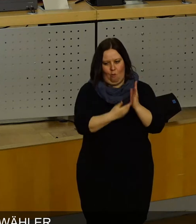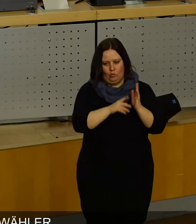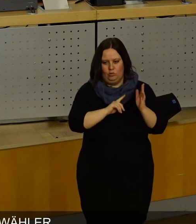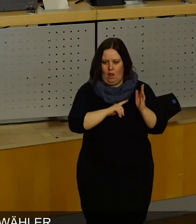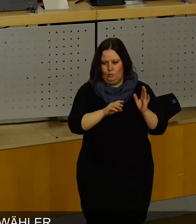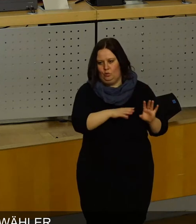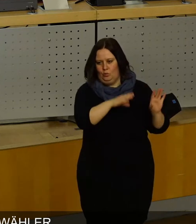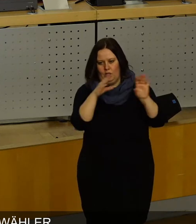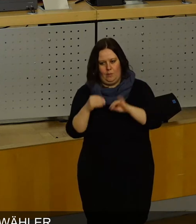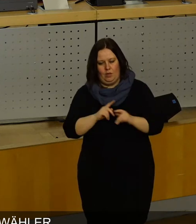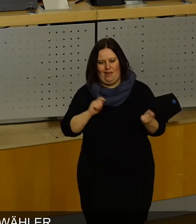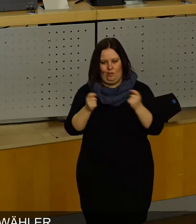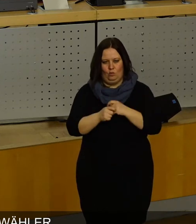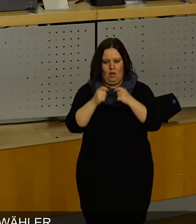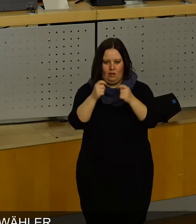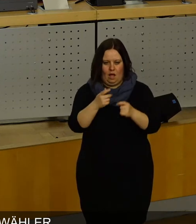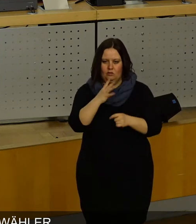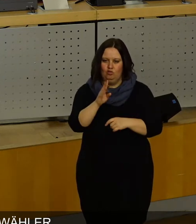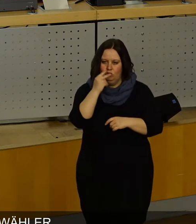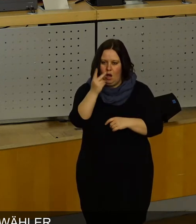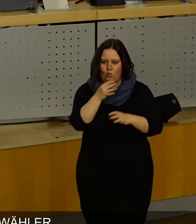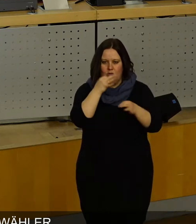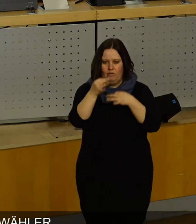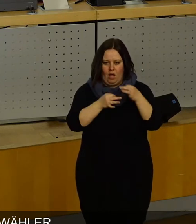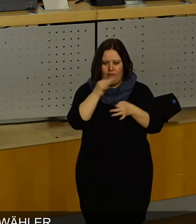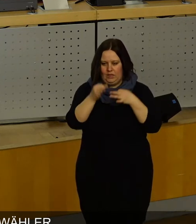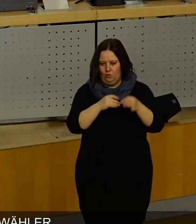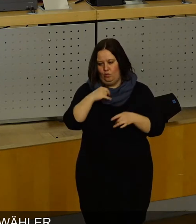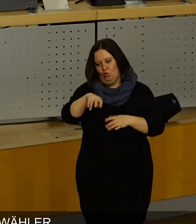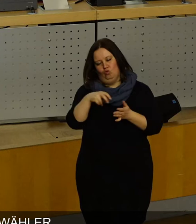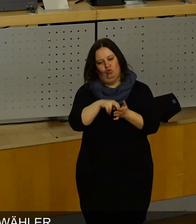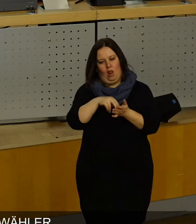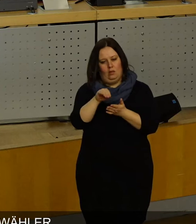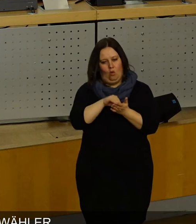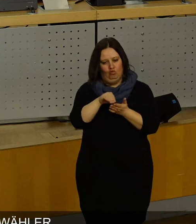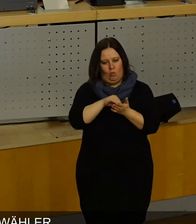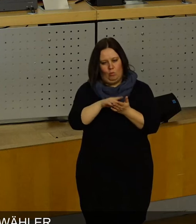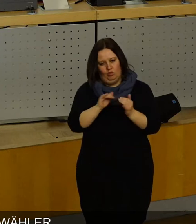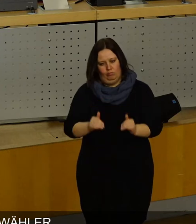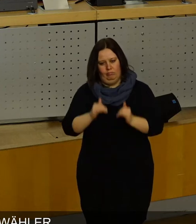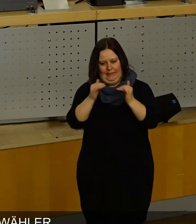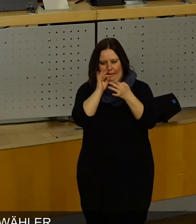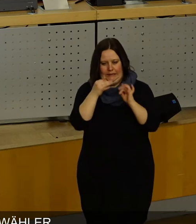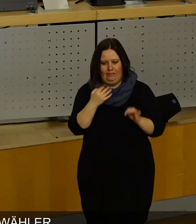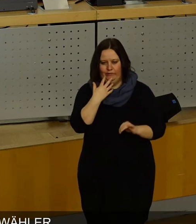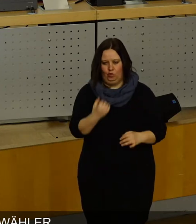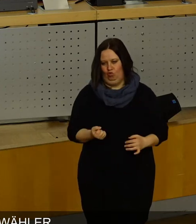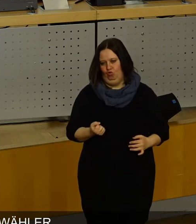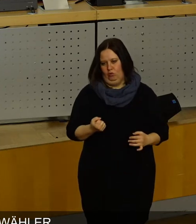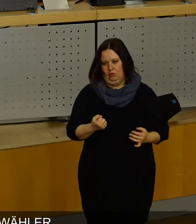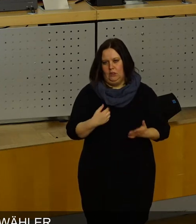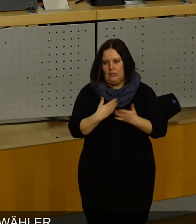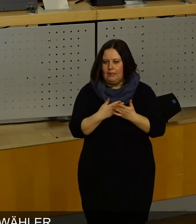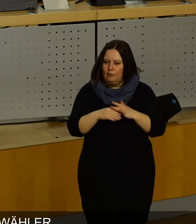versucht, mit einem Änderungsantrag die Qualifizierung dieser Stellenausschreibung ein bisschen präziser zu machen. Das ist das,